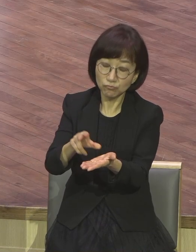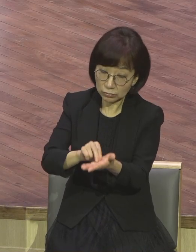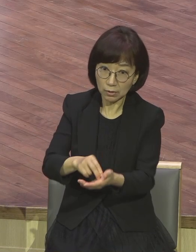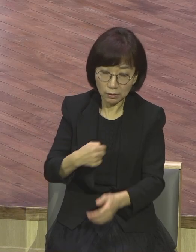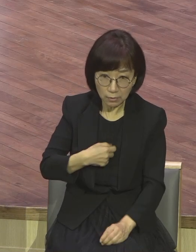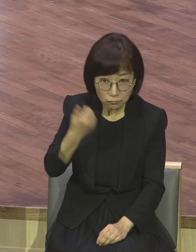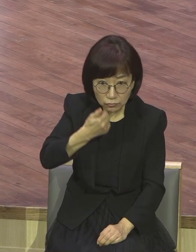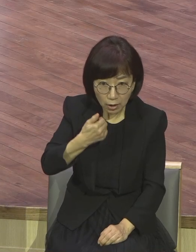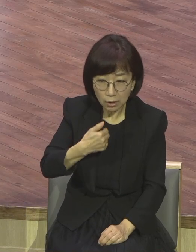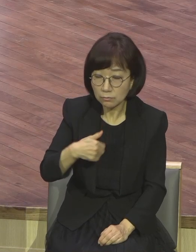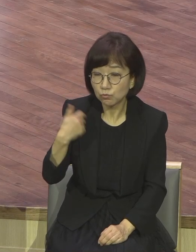누군지를 몰라.